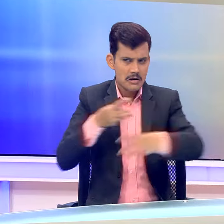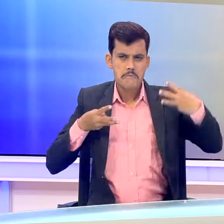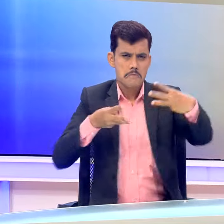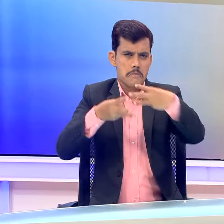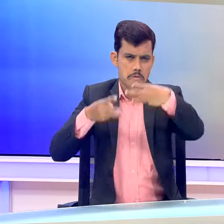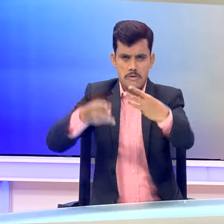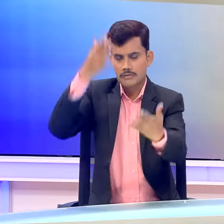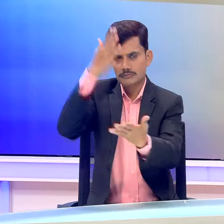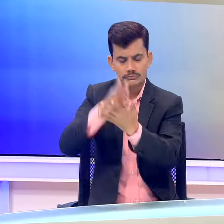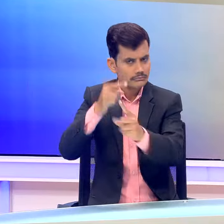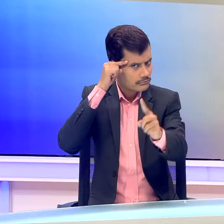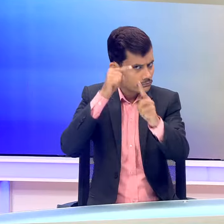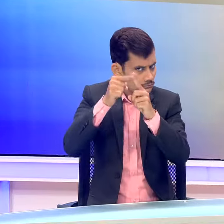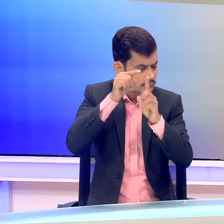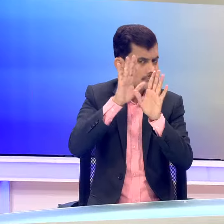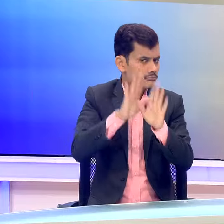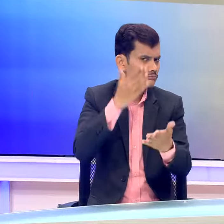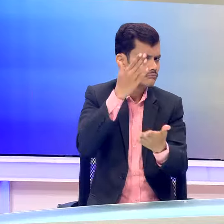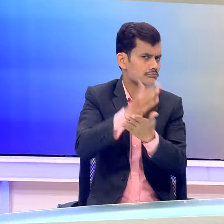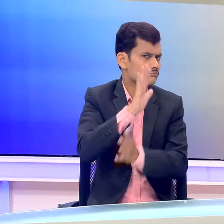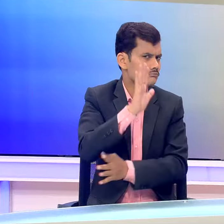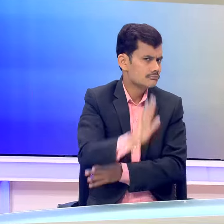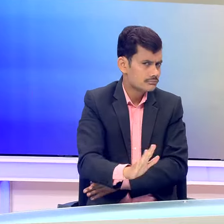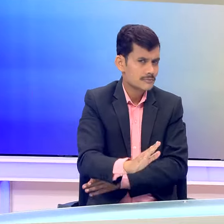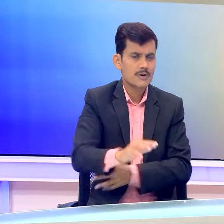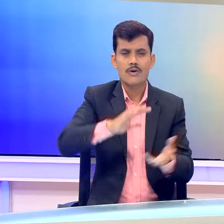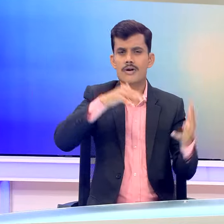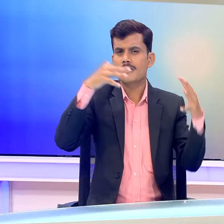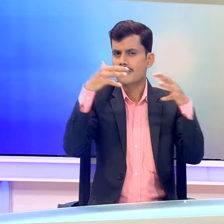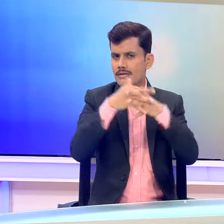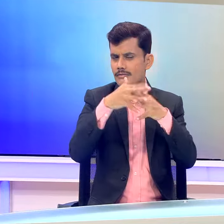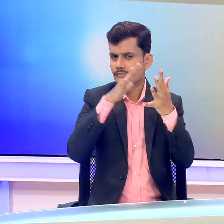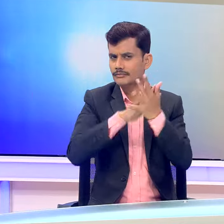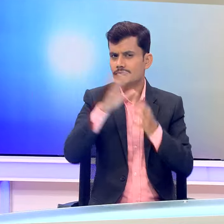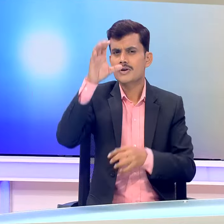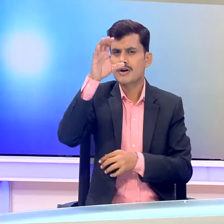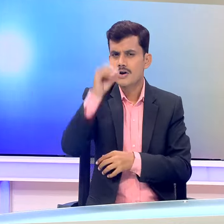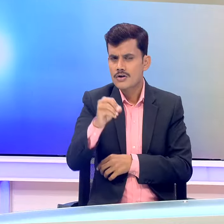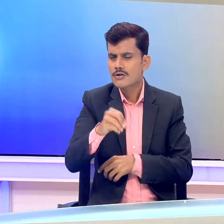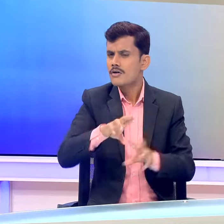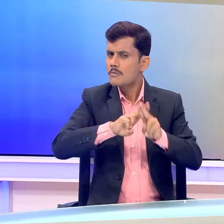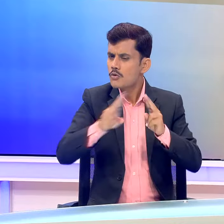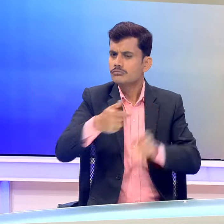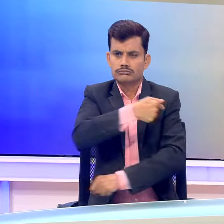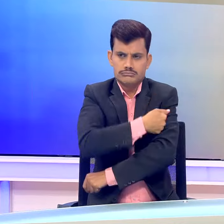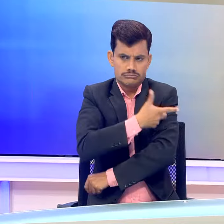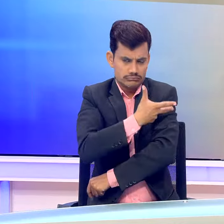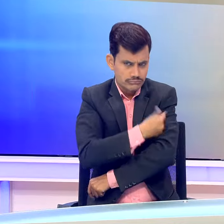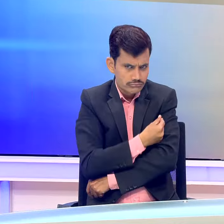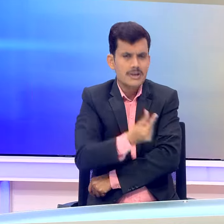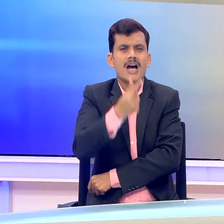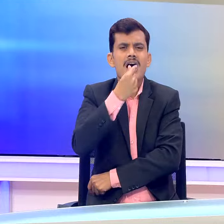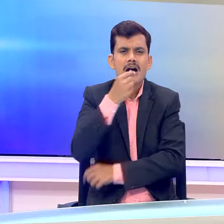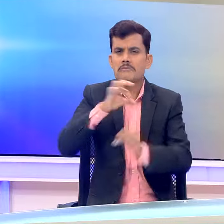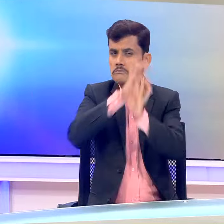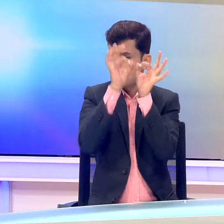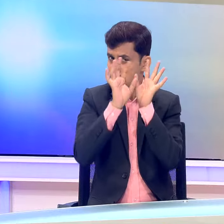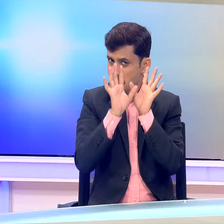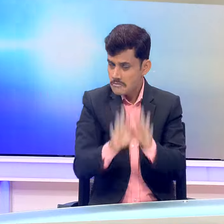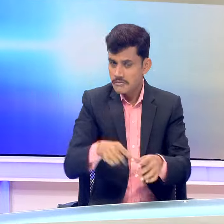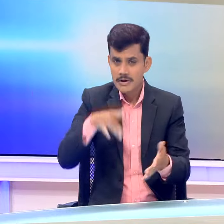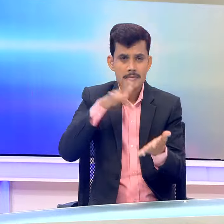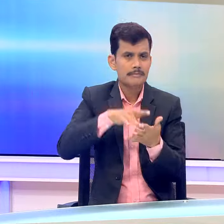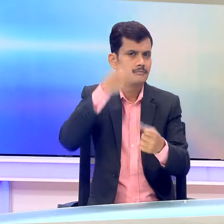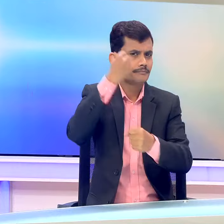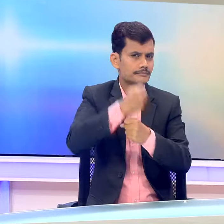लागू करने पर सहमत हुए है विश्वस्वास संगठन ने टिका करन अभ्यान की पूरी तैयारी कर ली है अभ्यान के तहट गाजा में